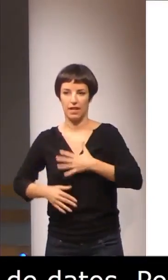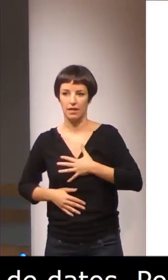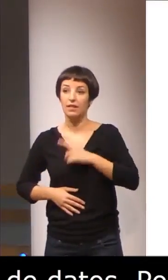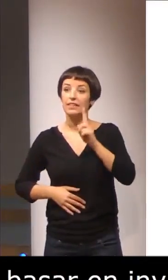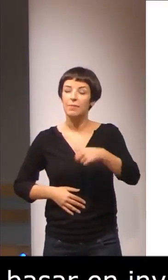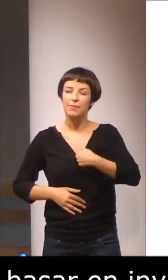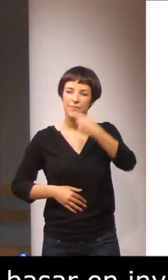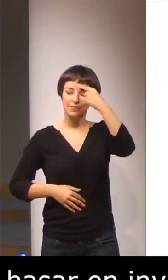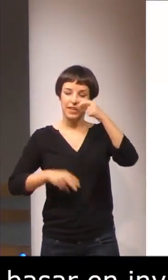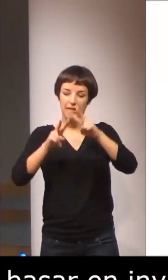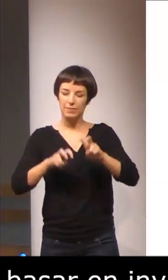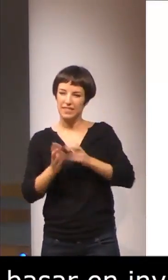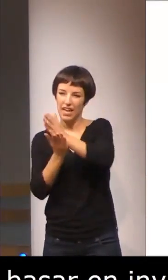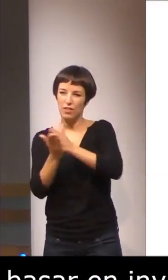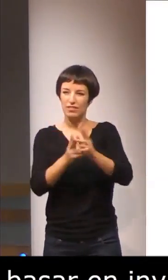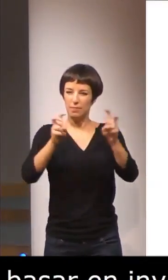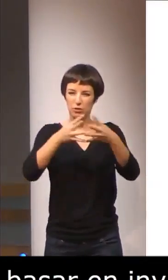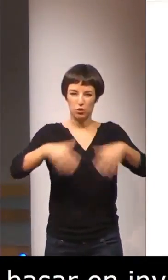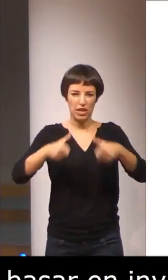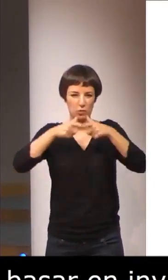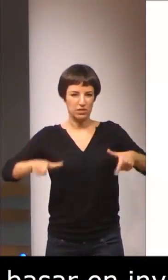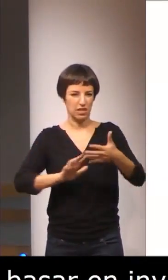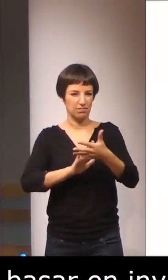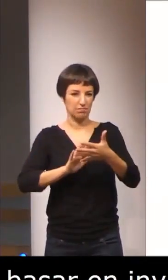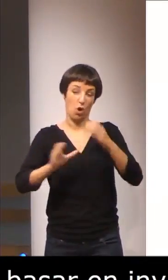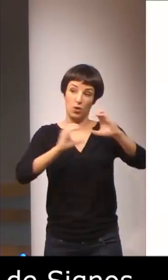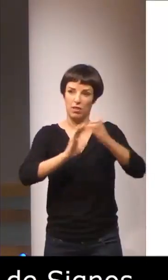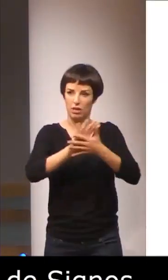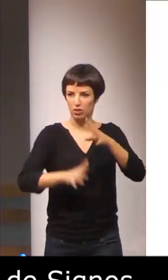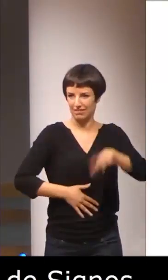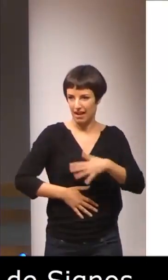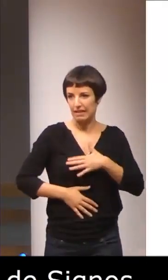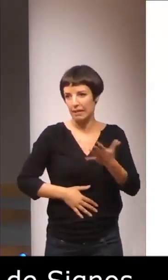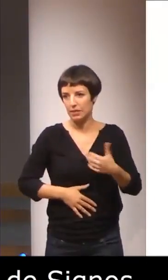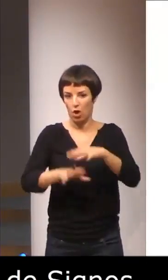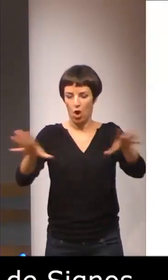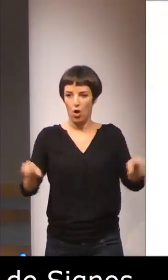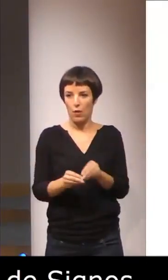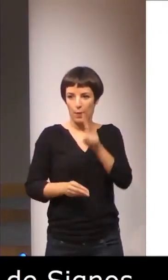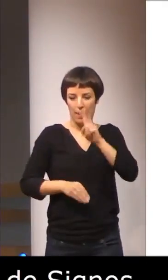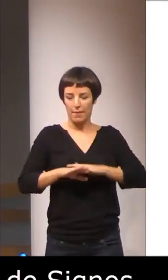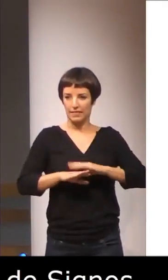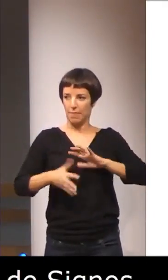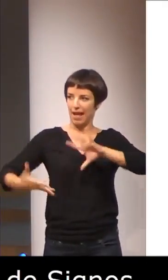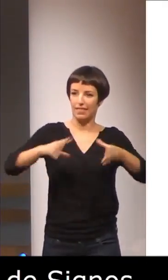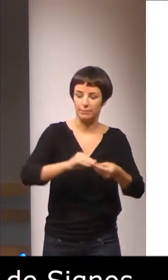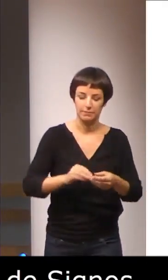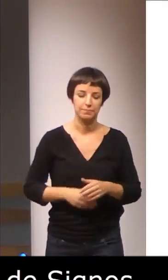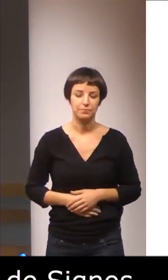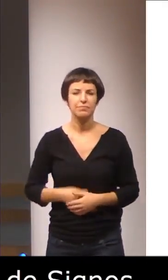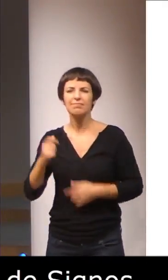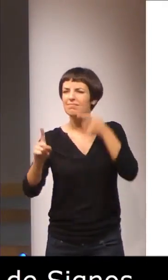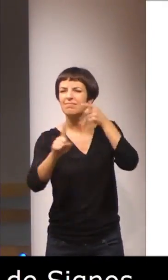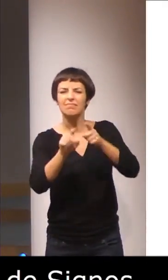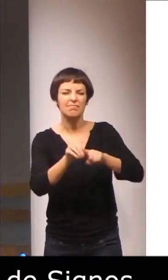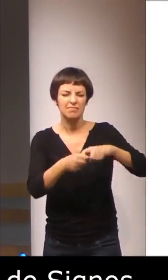la estructura lingüística de la comunicación en la lengua de signos catalana. Los destinatarios profesionales, ¿a quién va dirigido?